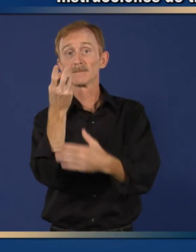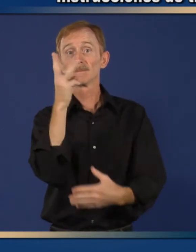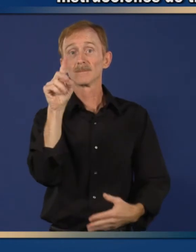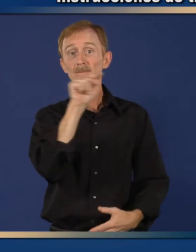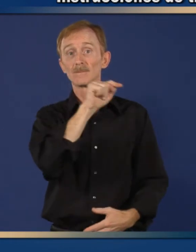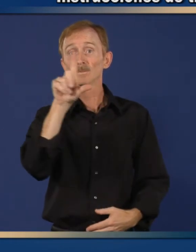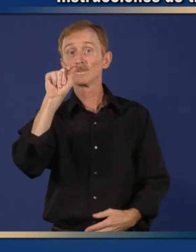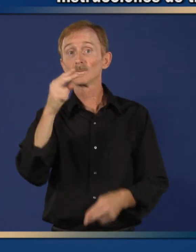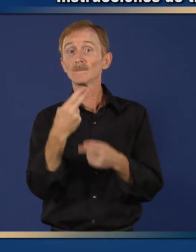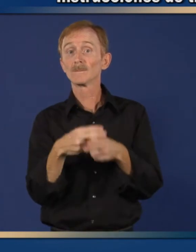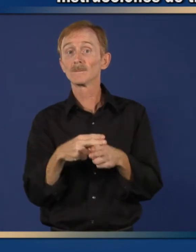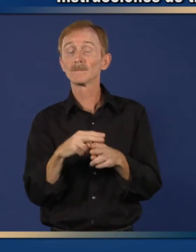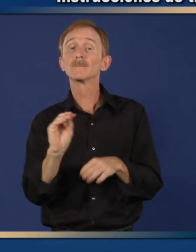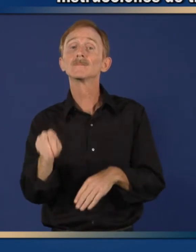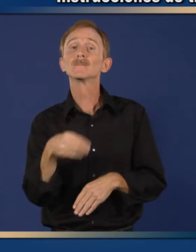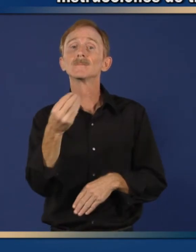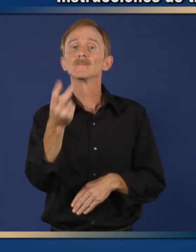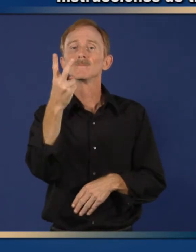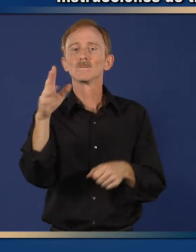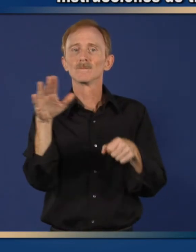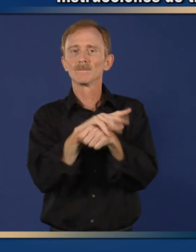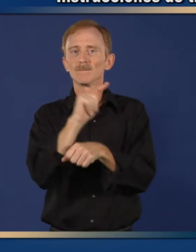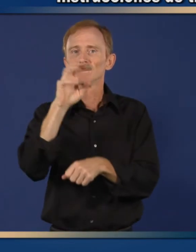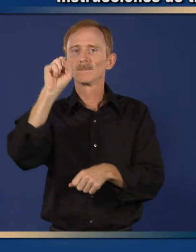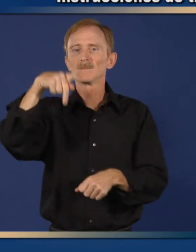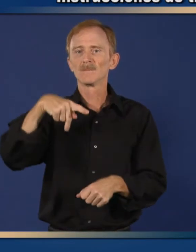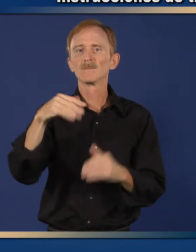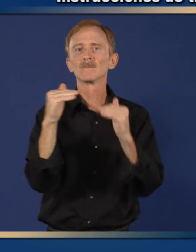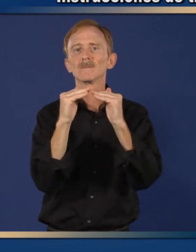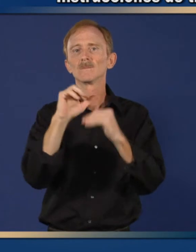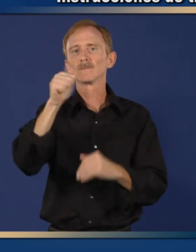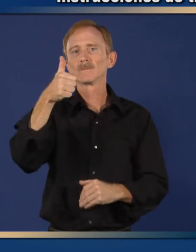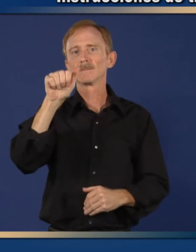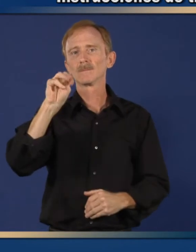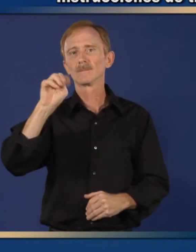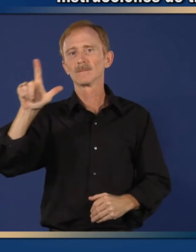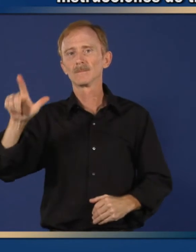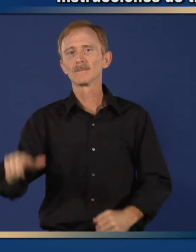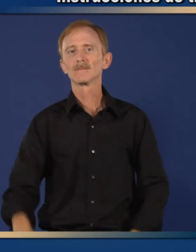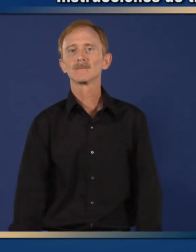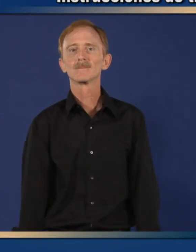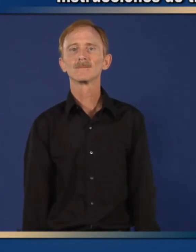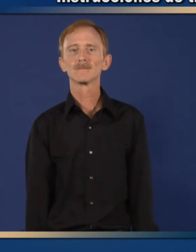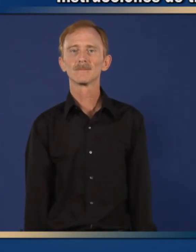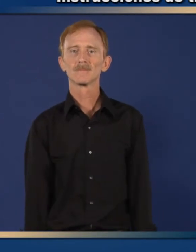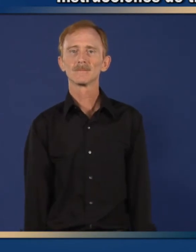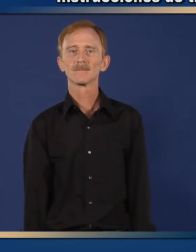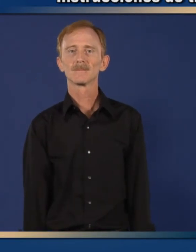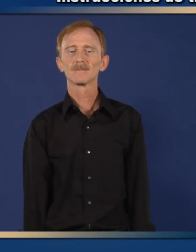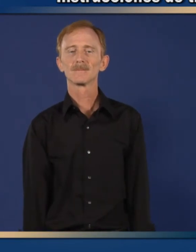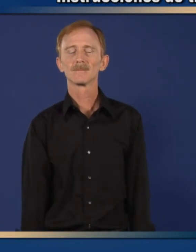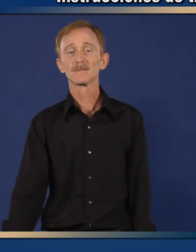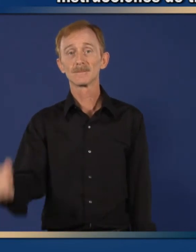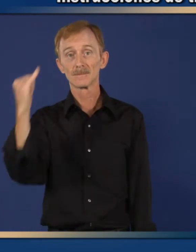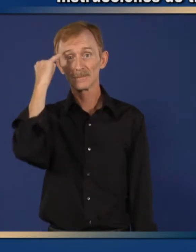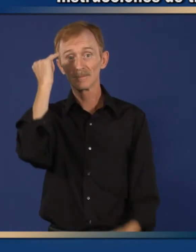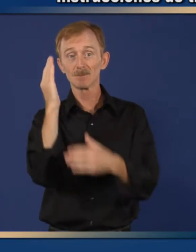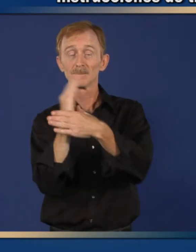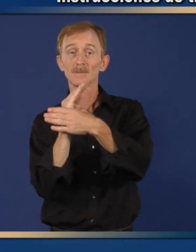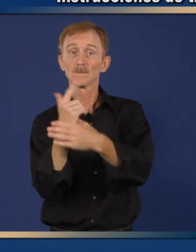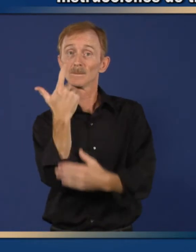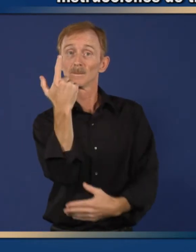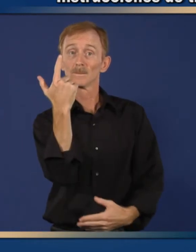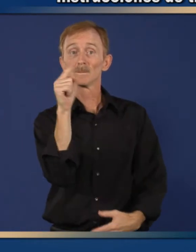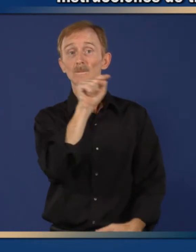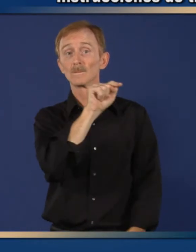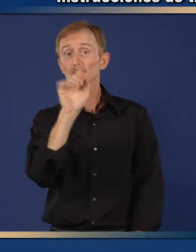pesa de 16 a 20 libras, se le da dos cucharaditas 10 mililitros de la mezcla de ciprofloxacin. Si